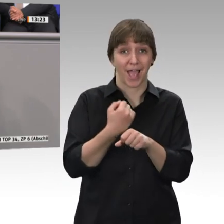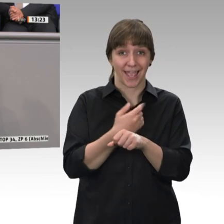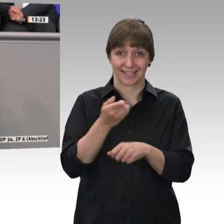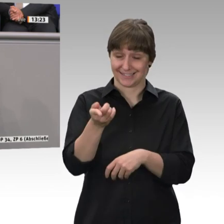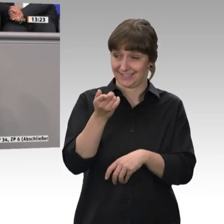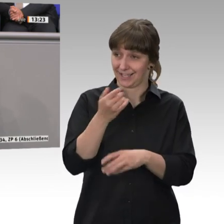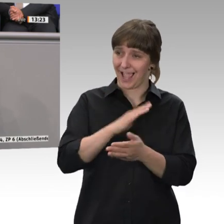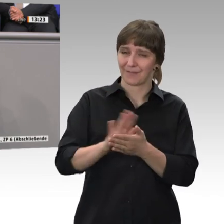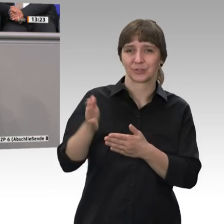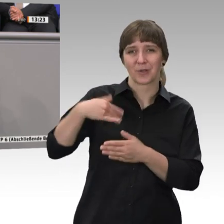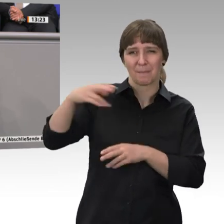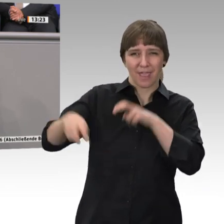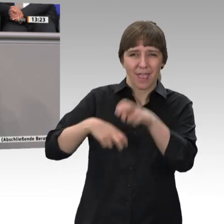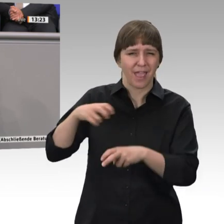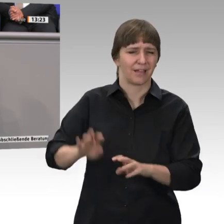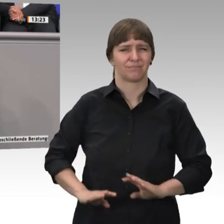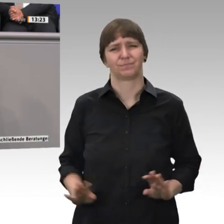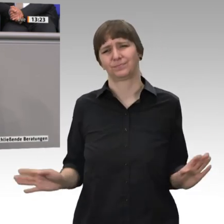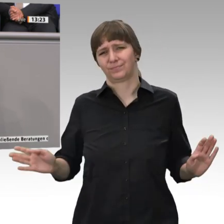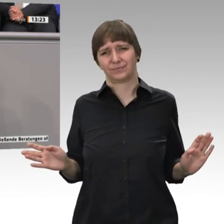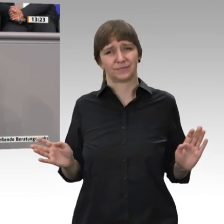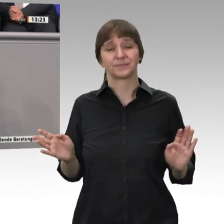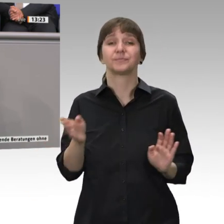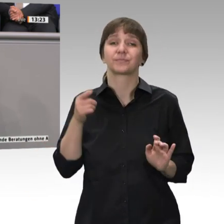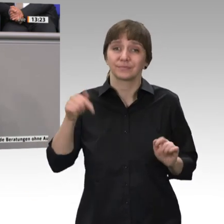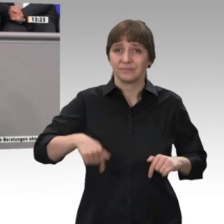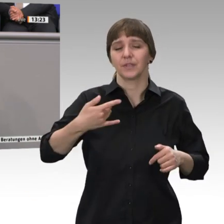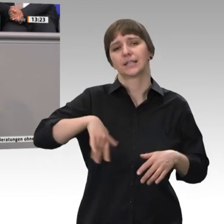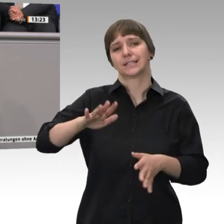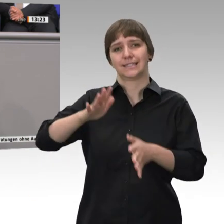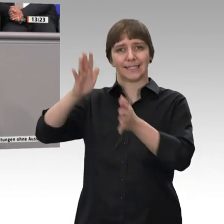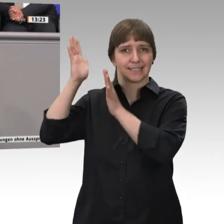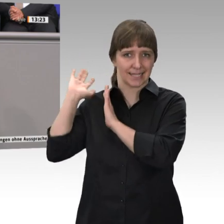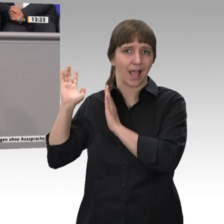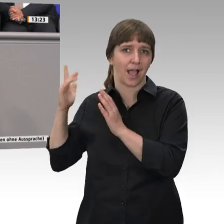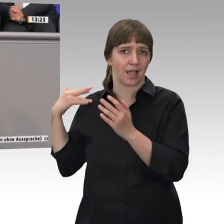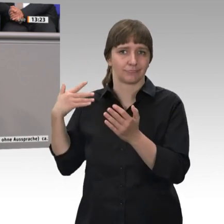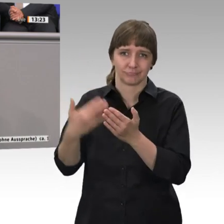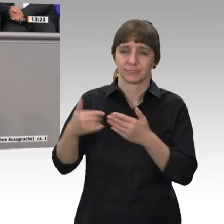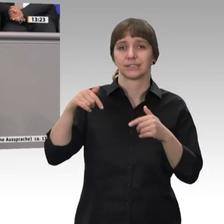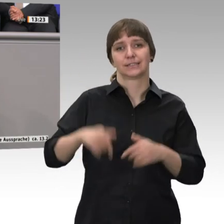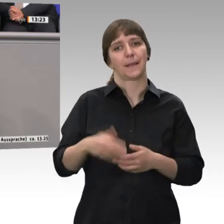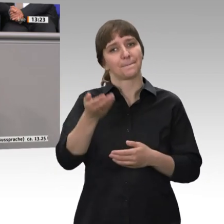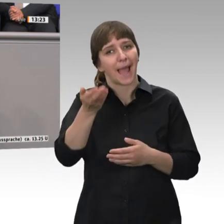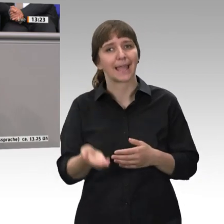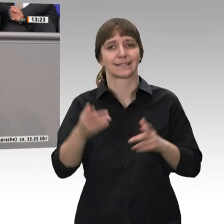mehr beuteln. Wir haben hier im Übrigen in den letzten zehn Jahren für Beitragssenkungen gesorgt und die Versicherten